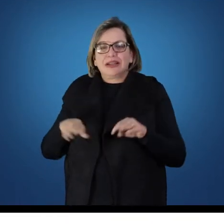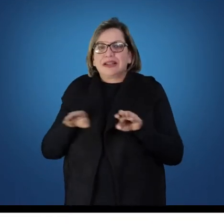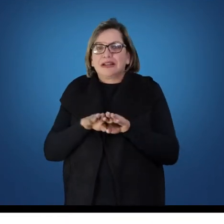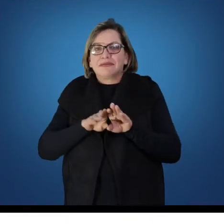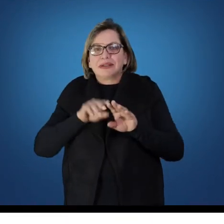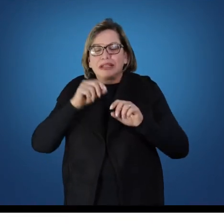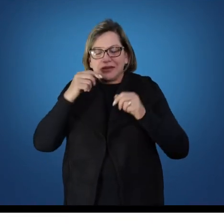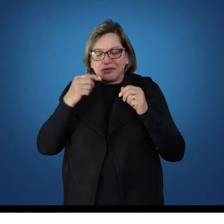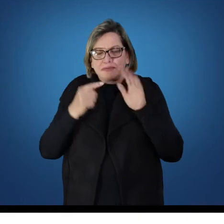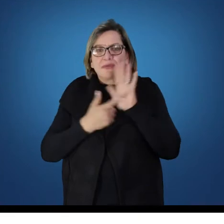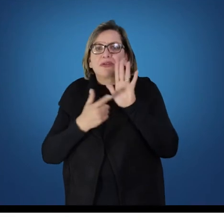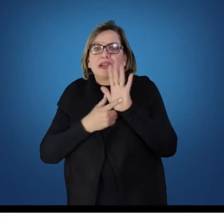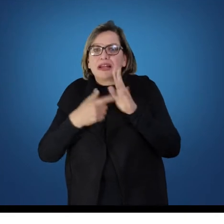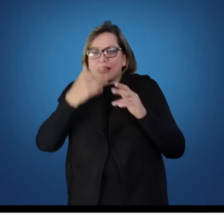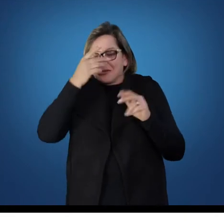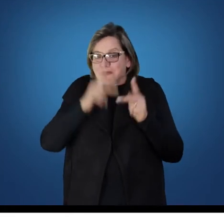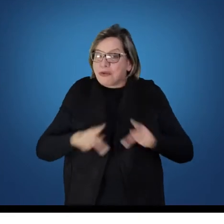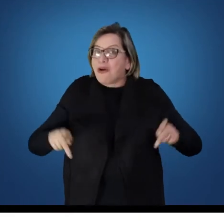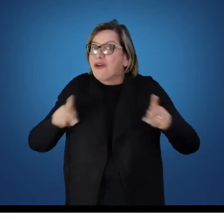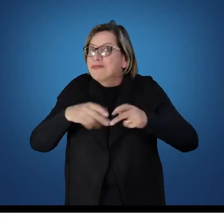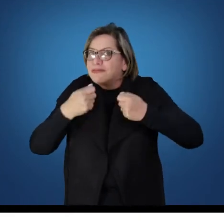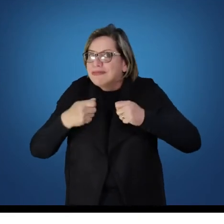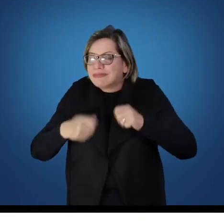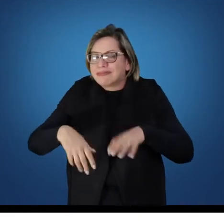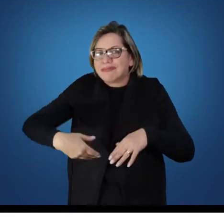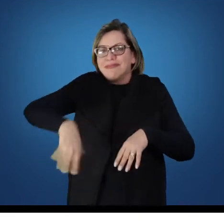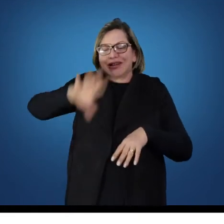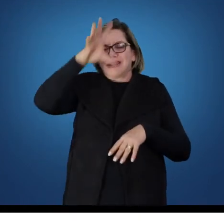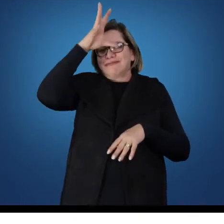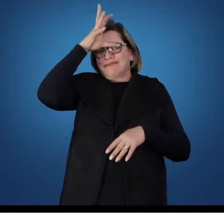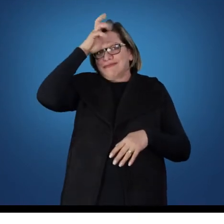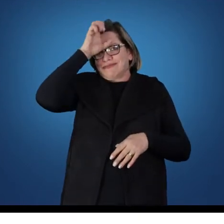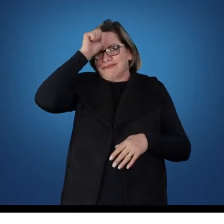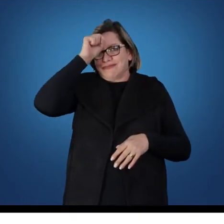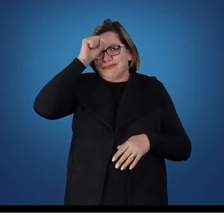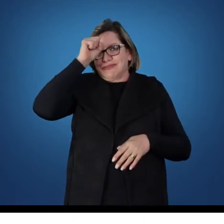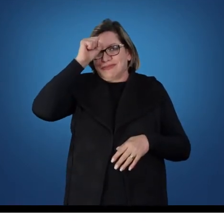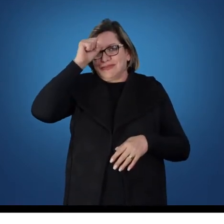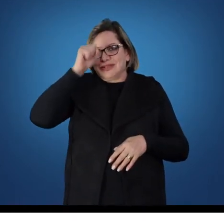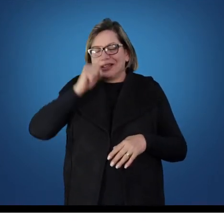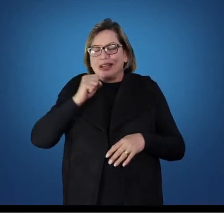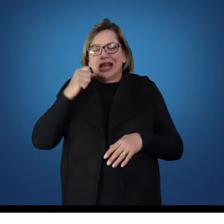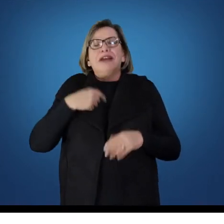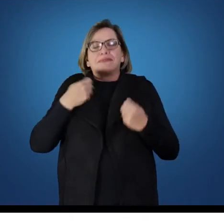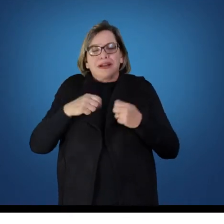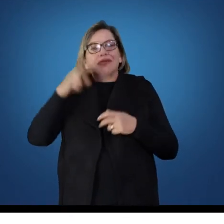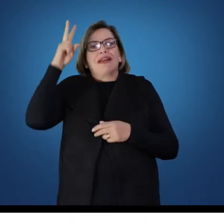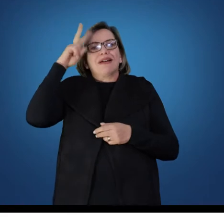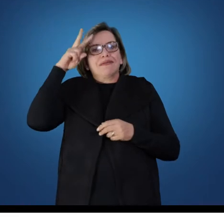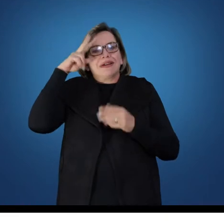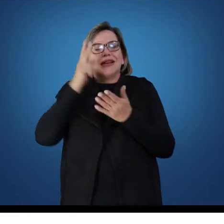mais educação. Então, nós não podemos esquecer que em 1930 nós temos o Manifesto dos Pioneiros. Alguns autores